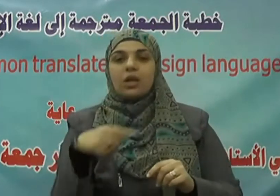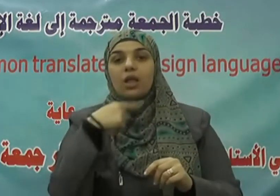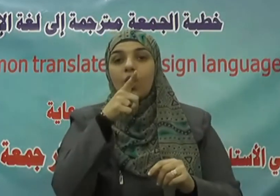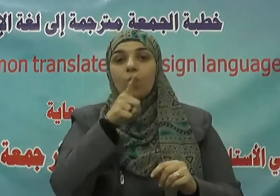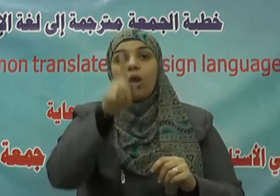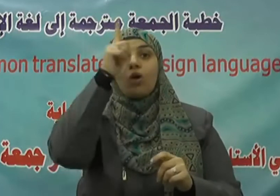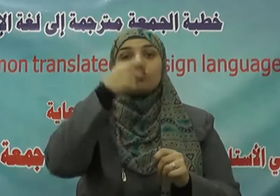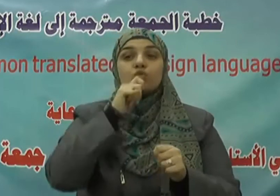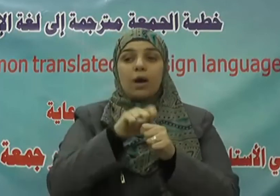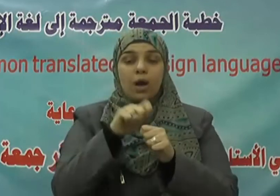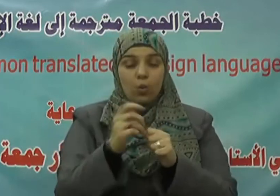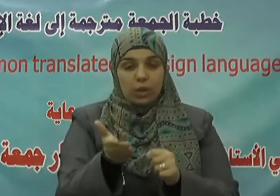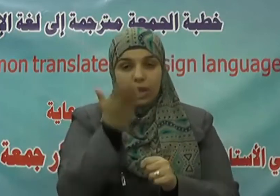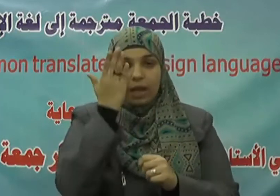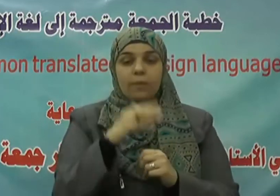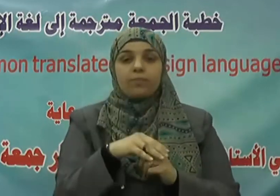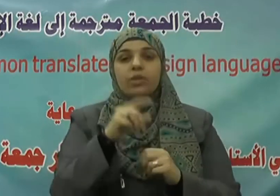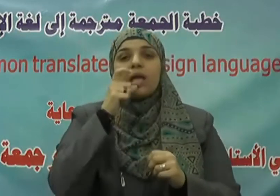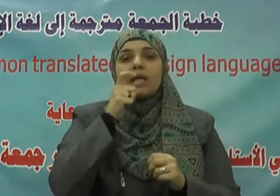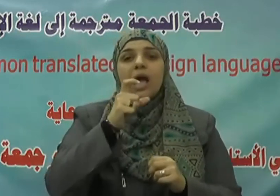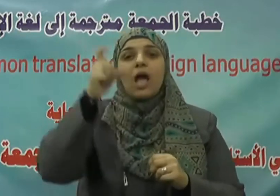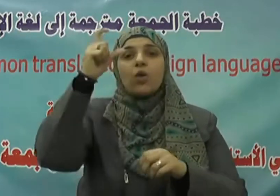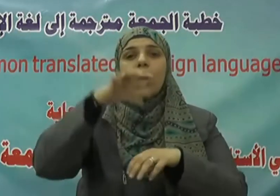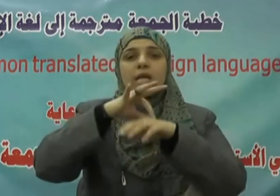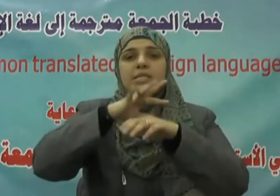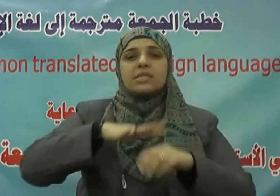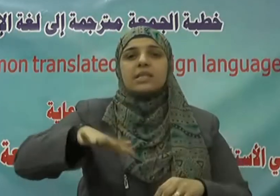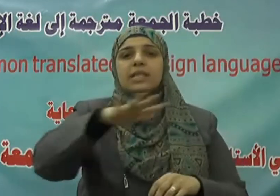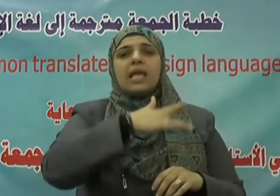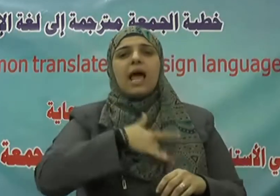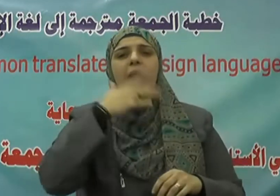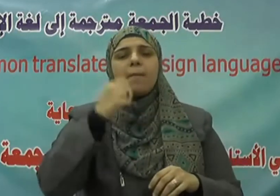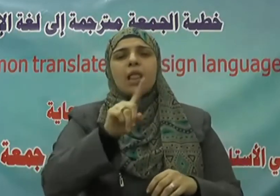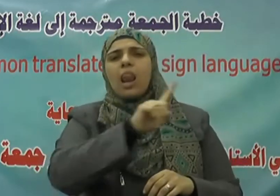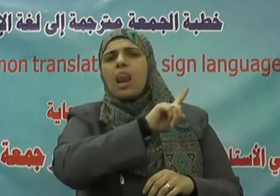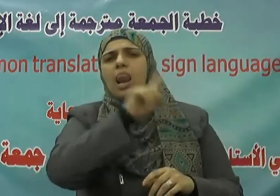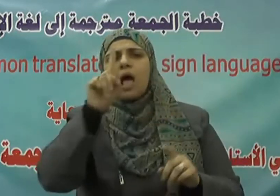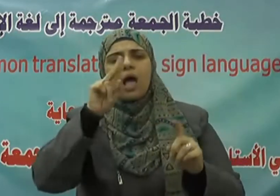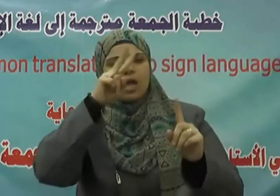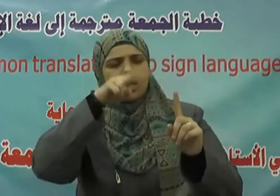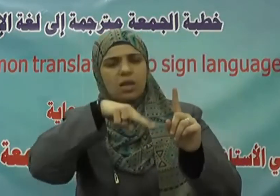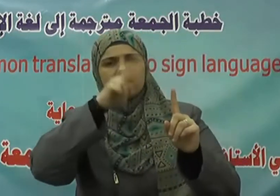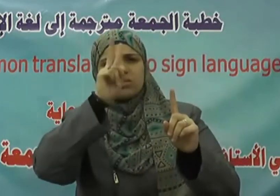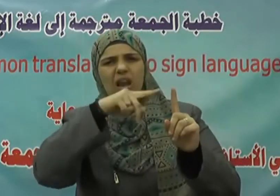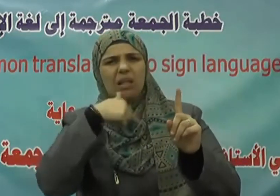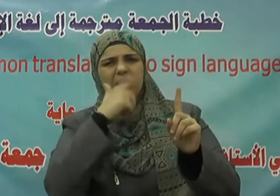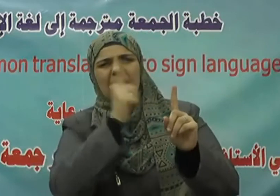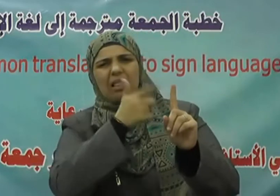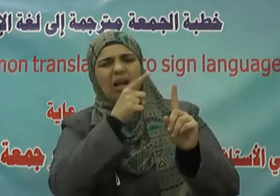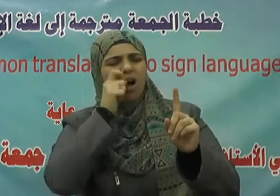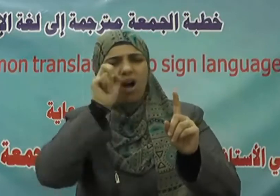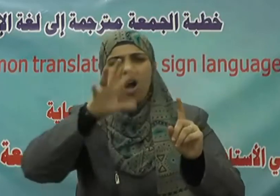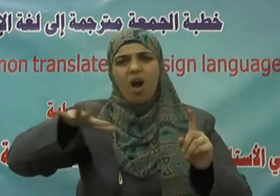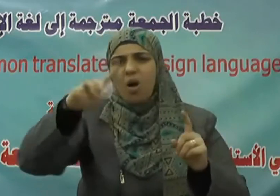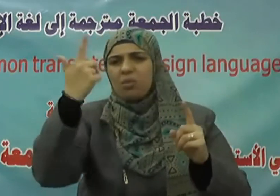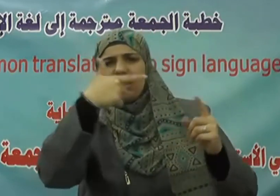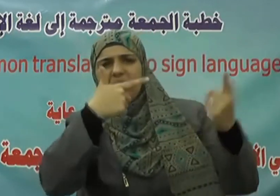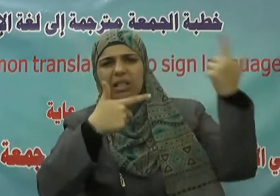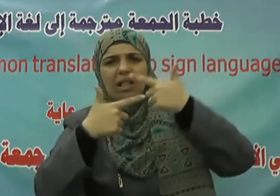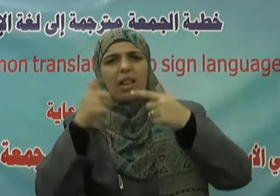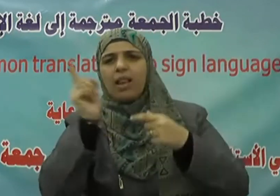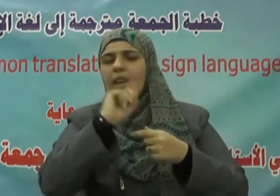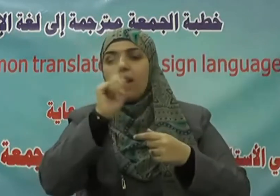يَا أَيُّهَا الَّذِينَ آمَنُوا لَا يَسْخَرْ قَوْمٌ مِّنْ قَوْمٍ عَسَى أَنْ